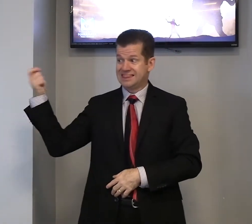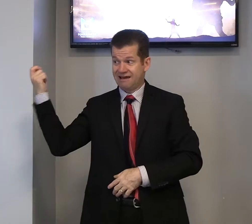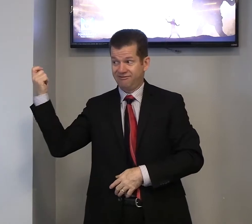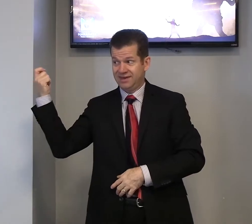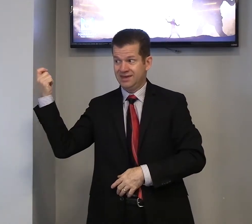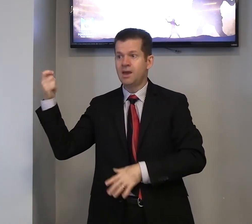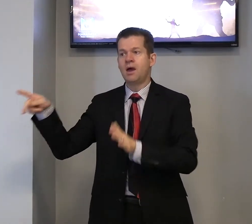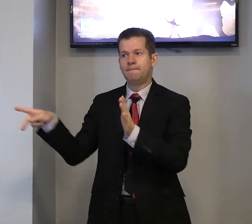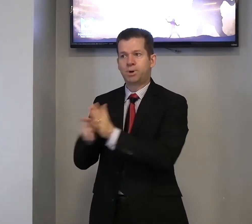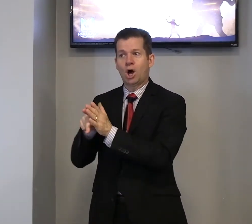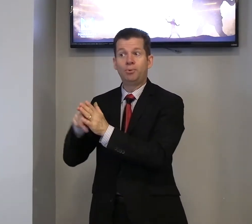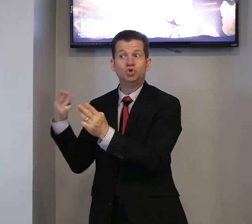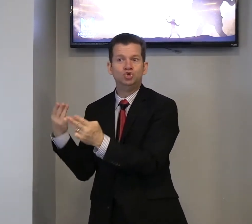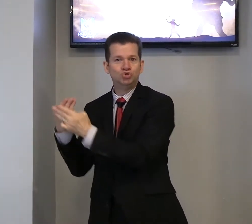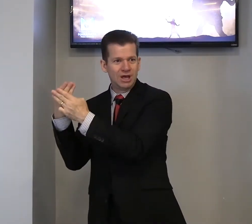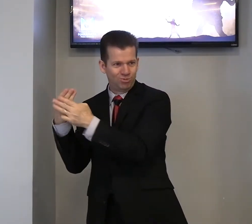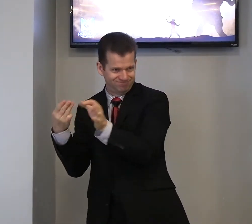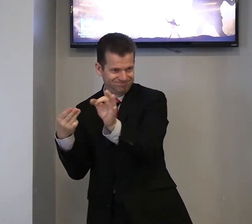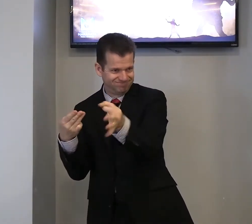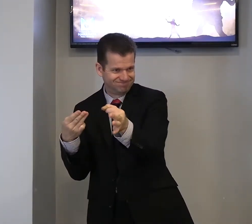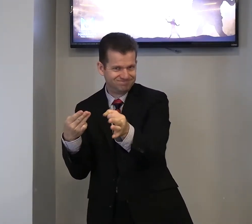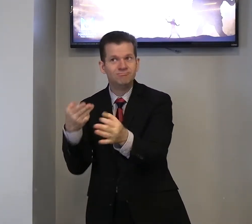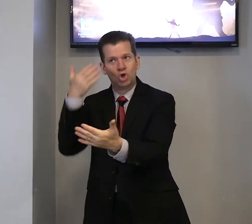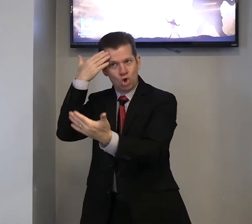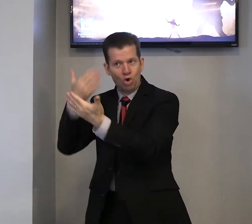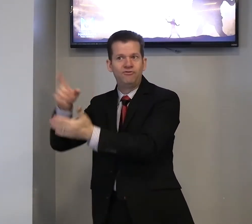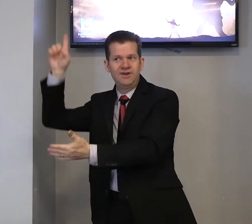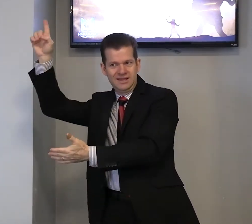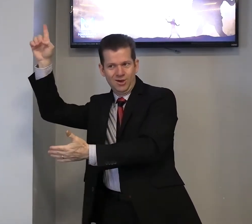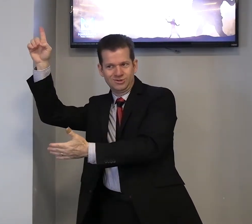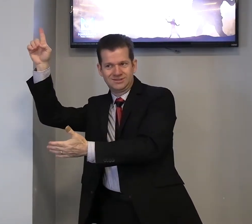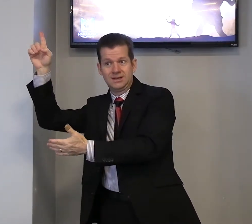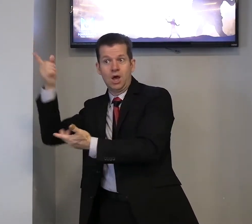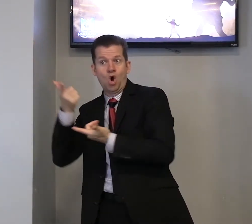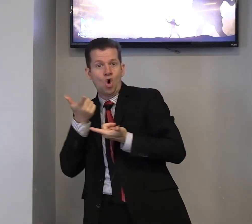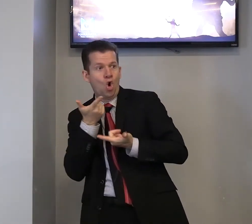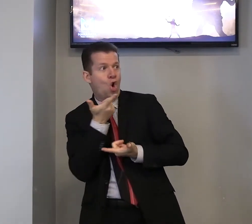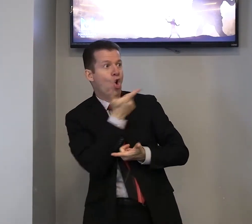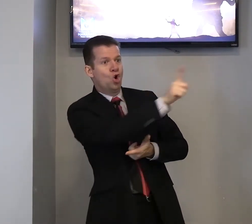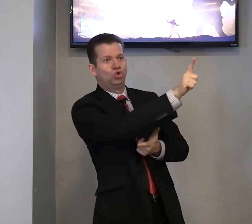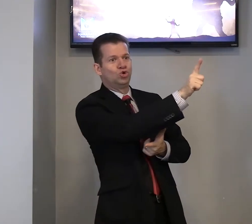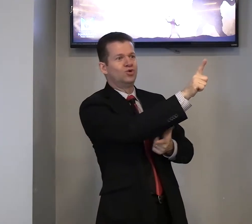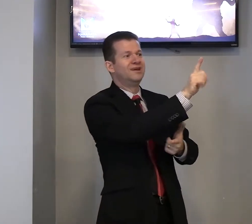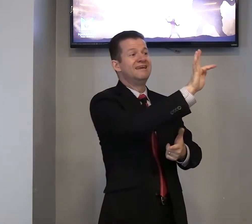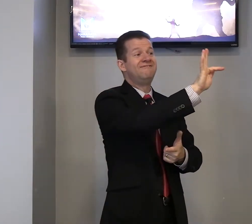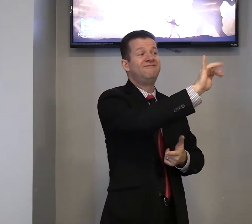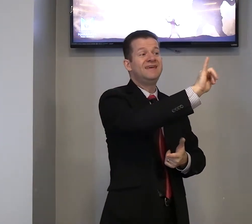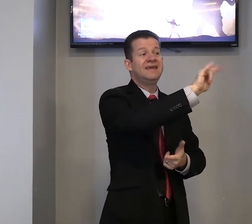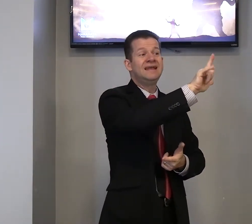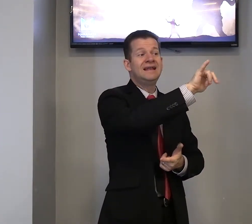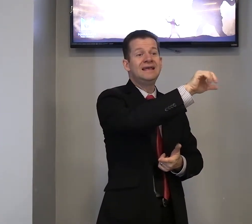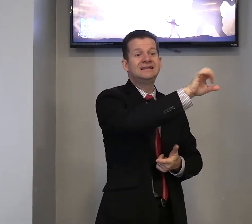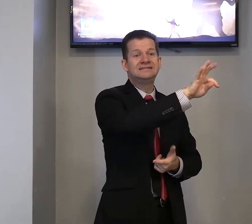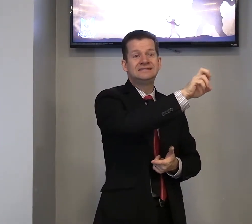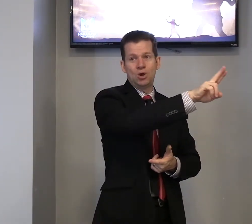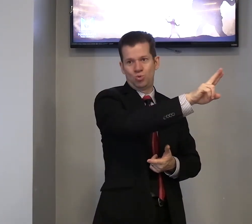Davi, todo judeu, confia em Deus. Outro, filisteu.